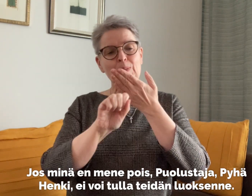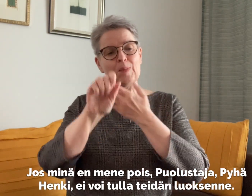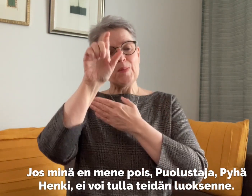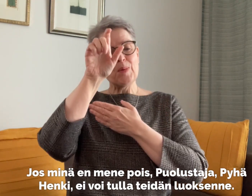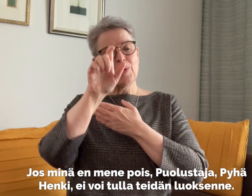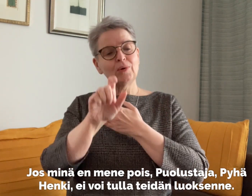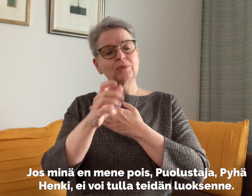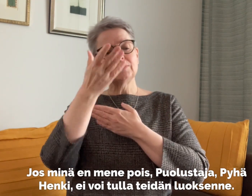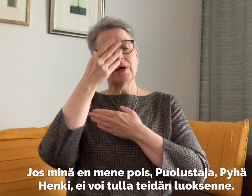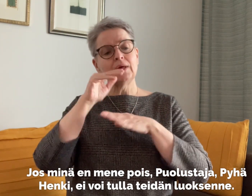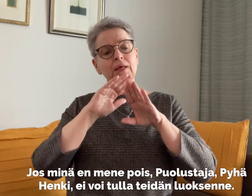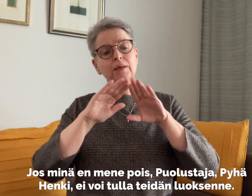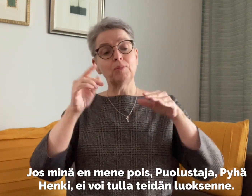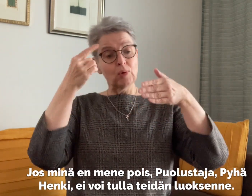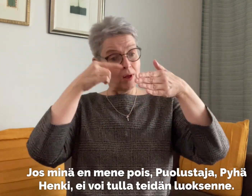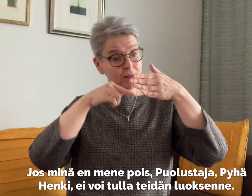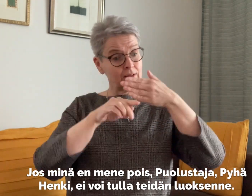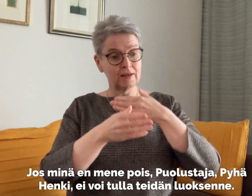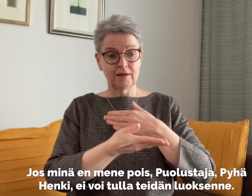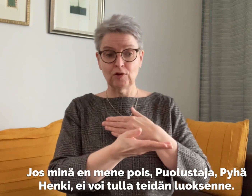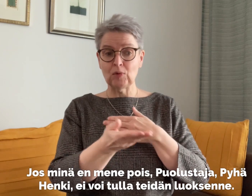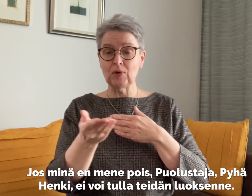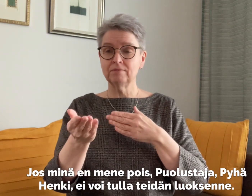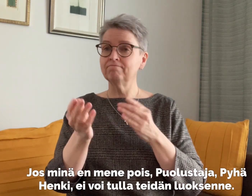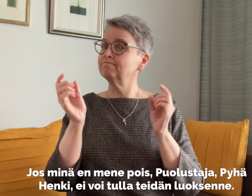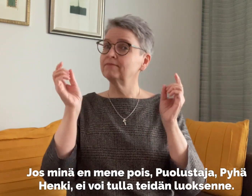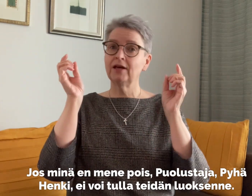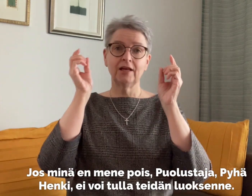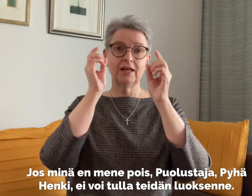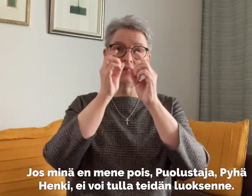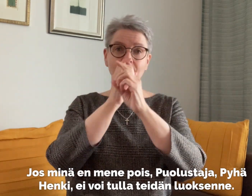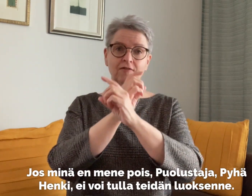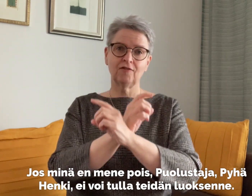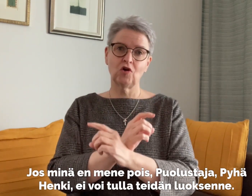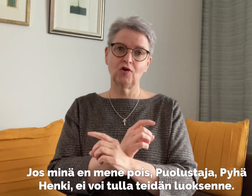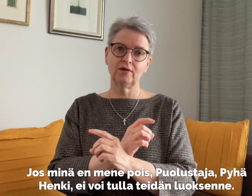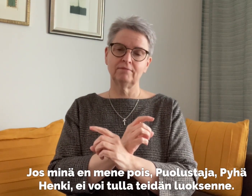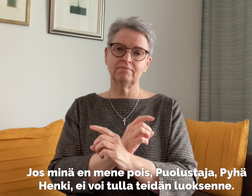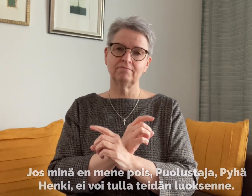puolustaja, pyhä henki, ei voi tulla teidän luoksenne.